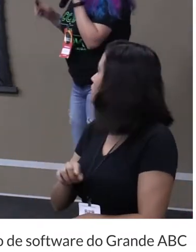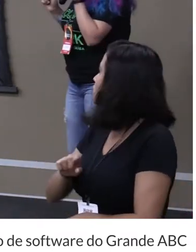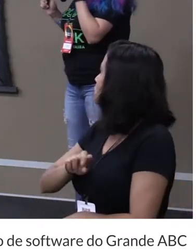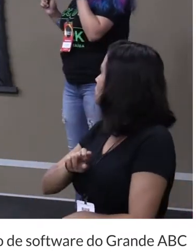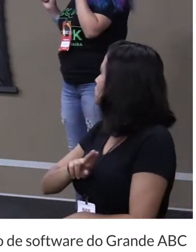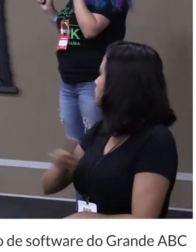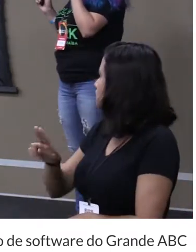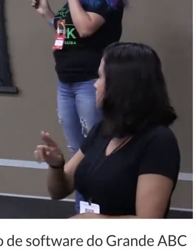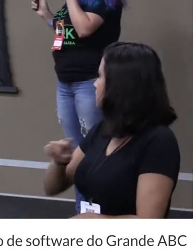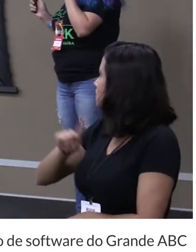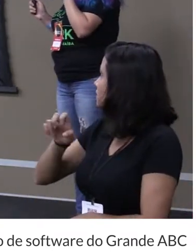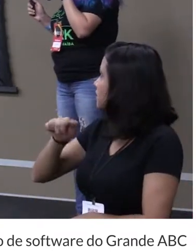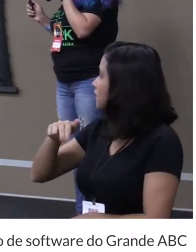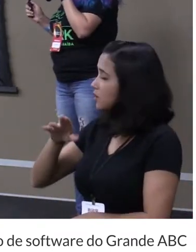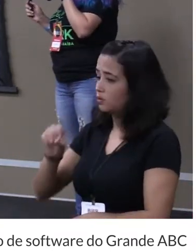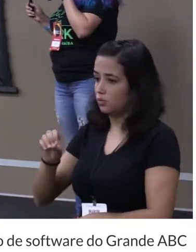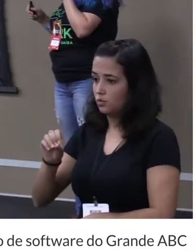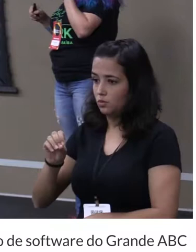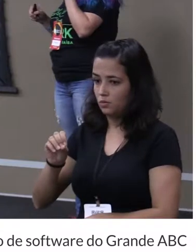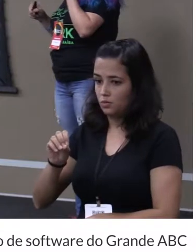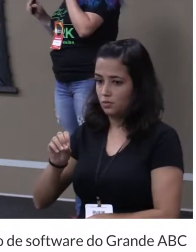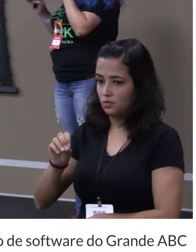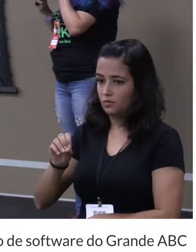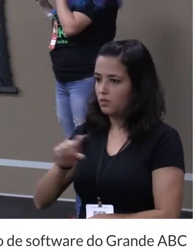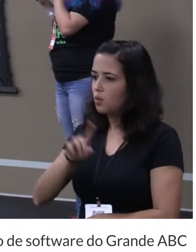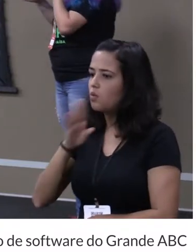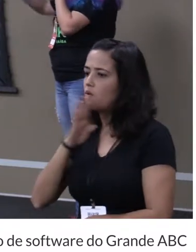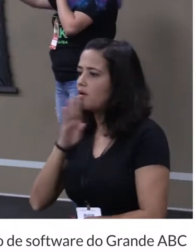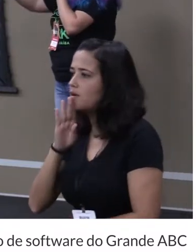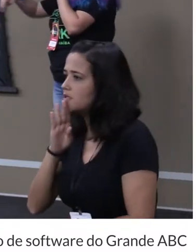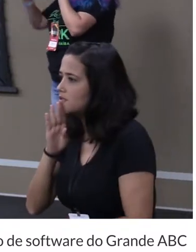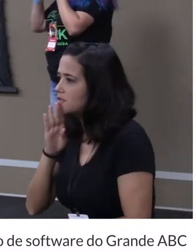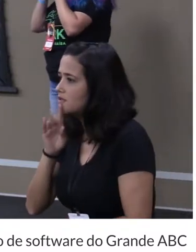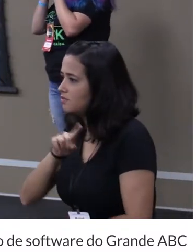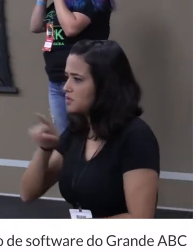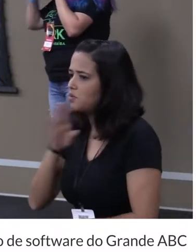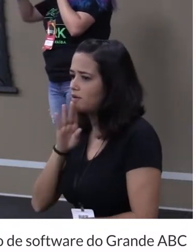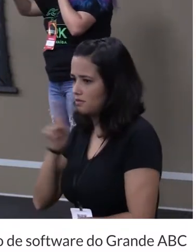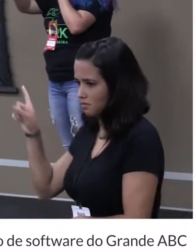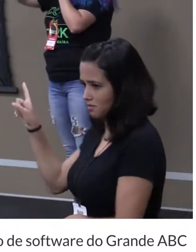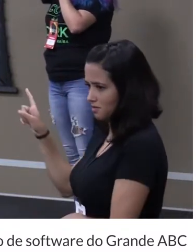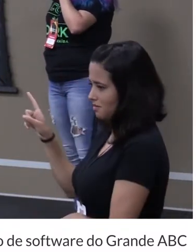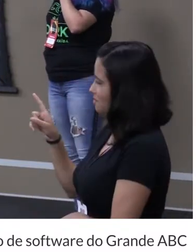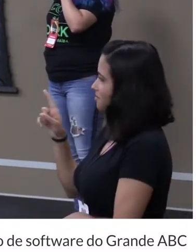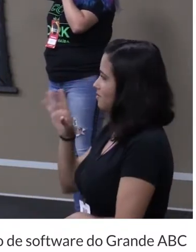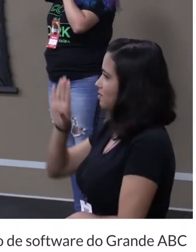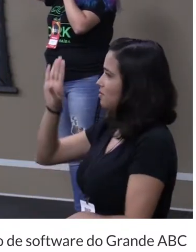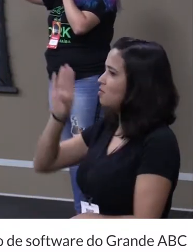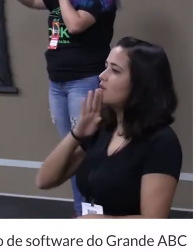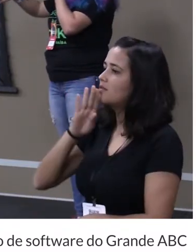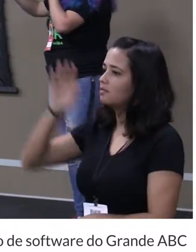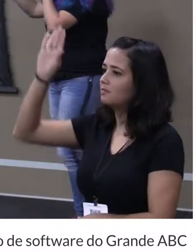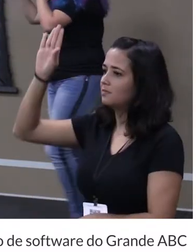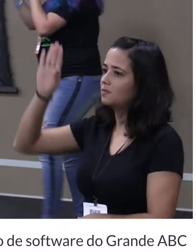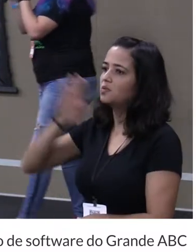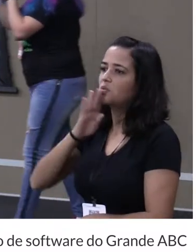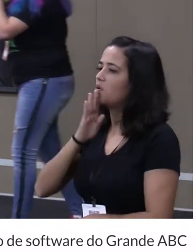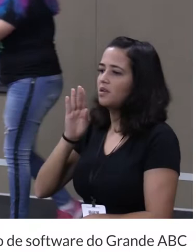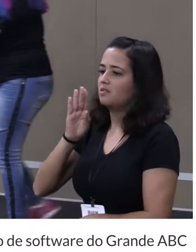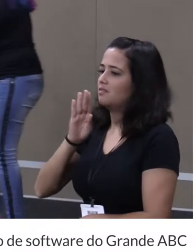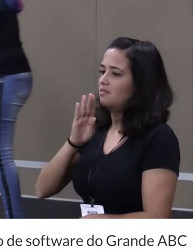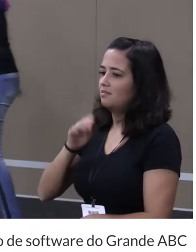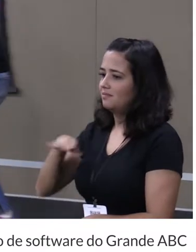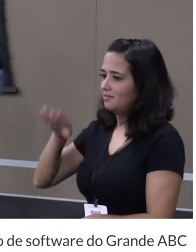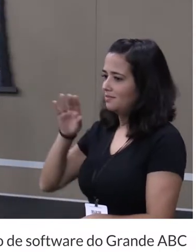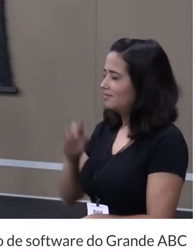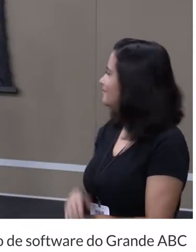tem alguém que não conhece o Zeno Rocha? Gente não é vergonha não vocês dois certo não conhece não conhece olha lá por favor